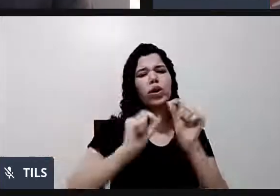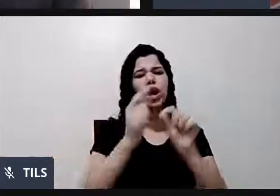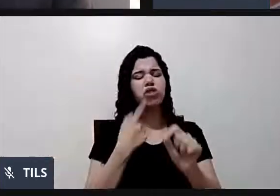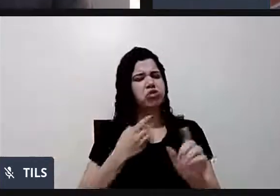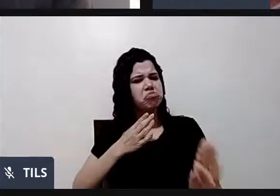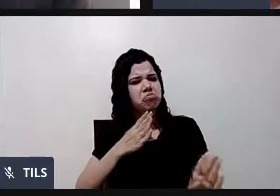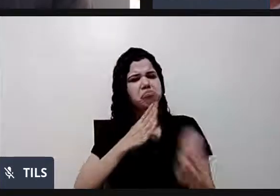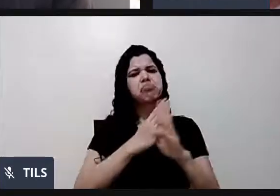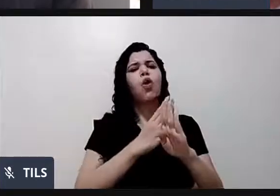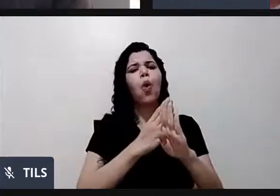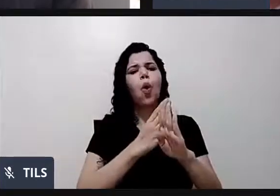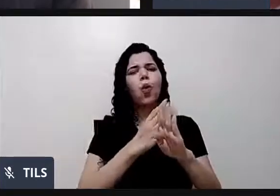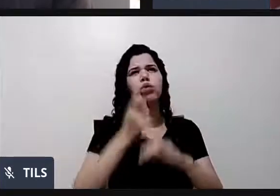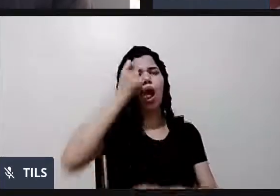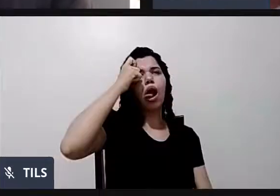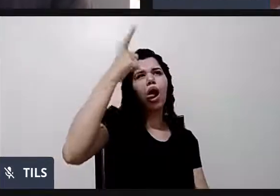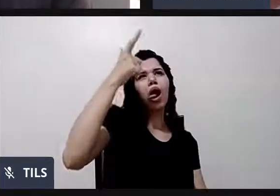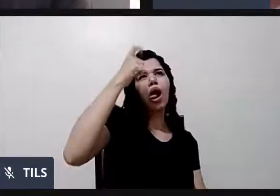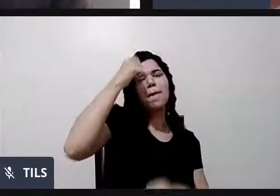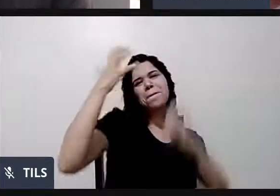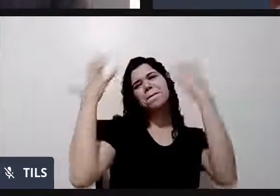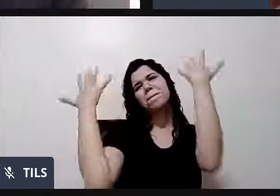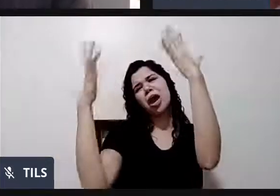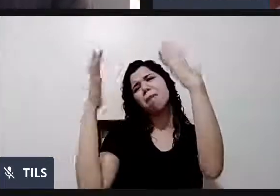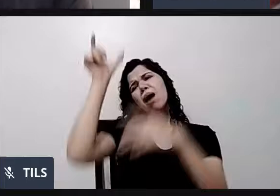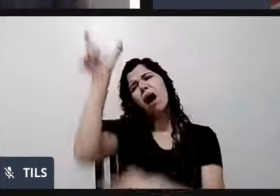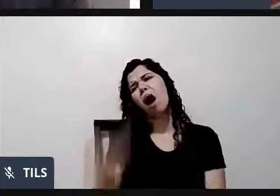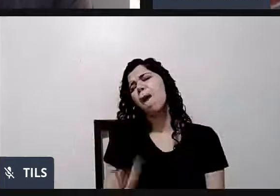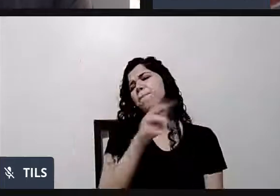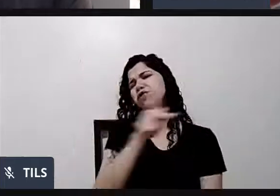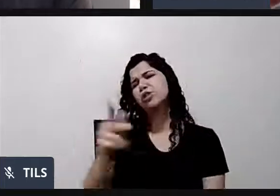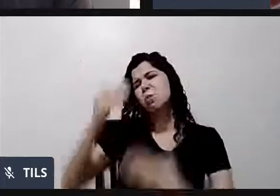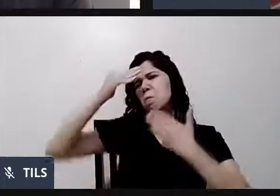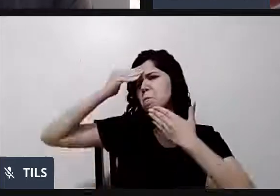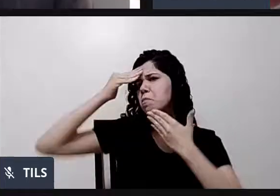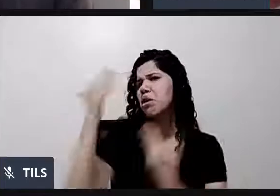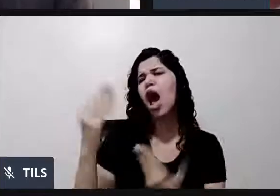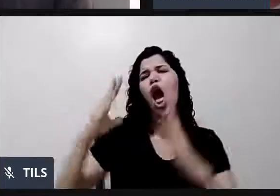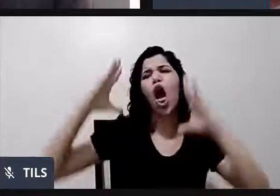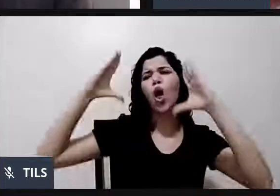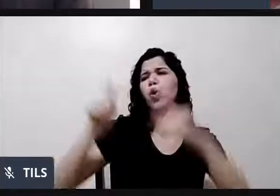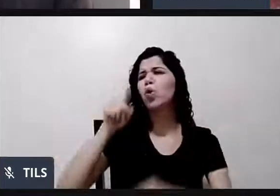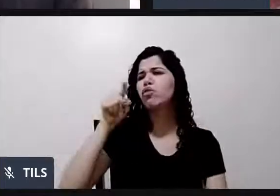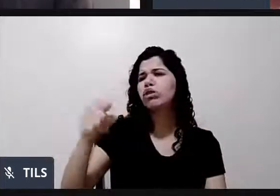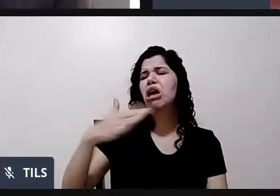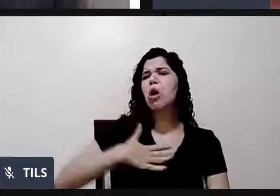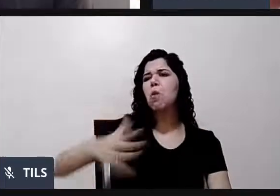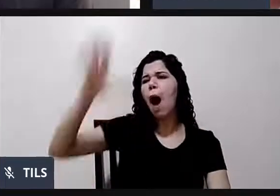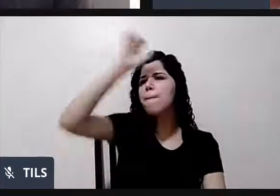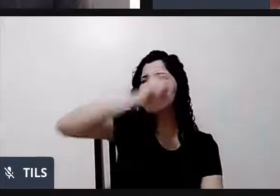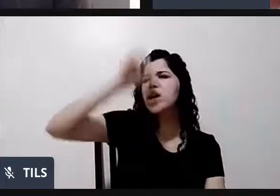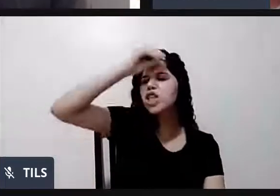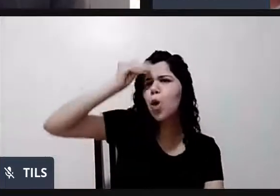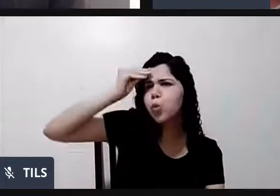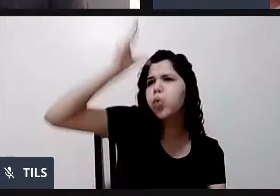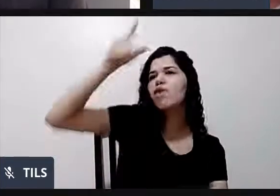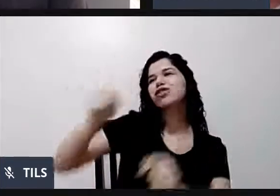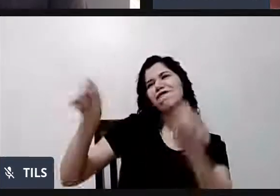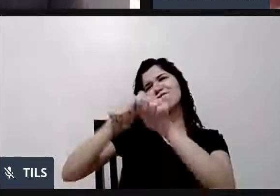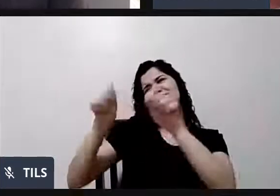um idealista. Parabéns, professor. Obrigado por tudo que eu sei que o senhor já fez. Obrigado. Eu agradeço, professor.